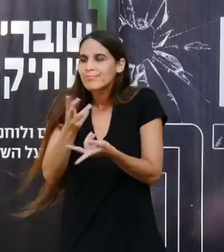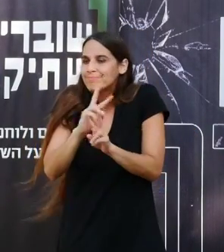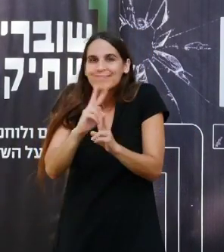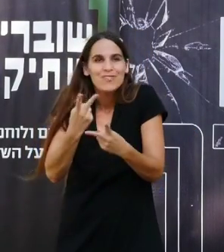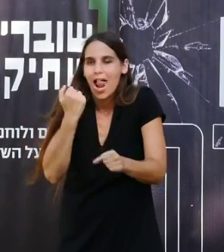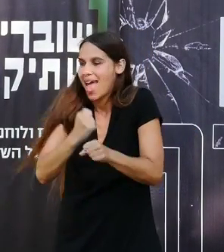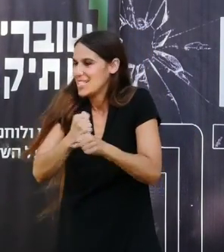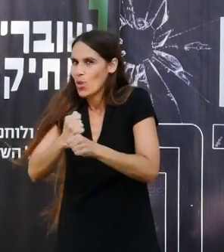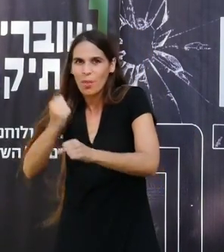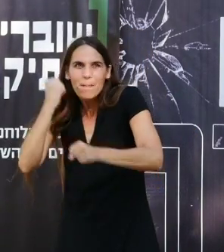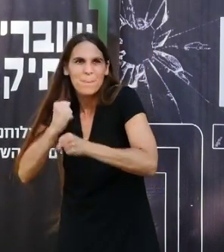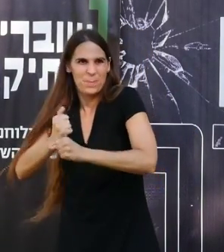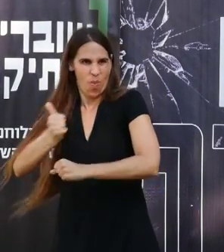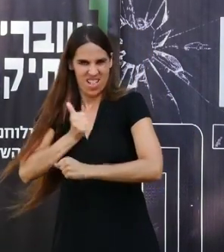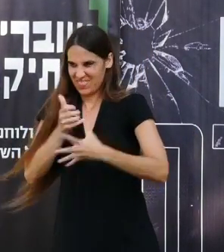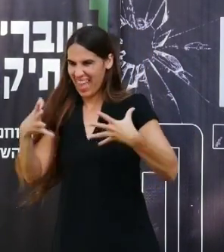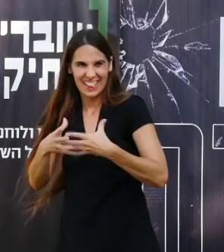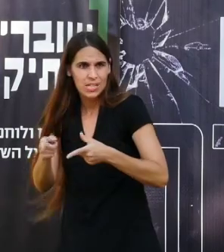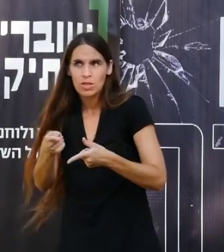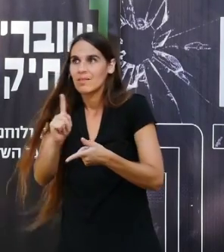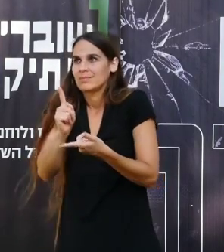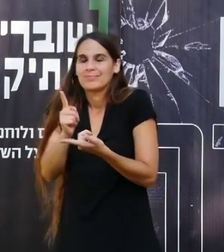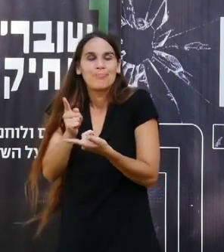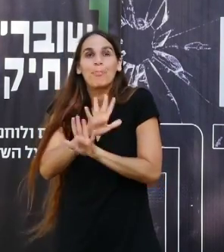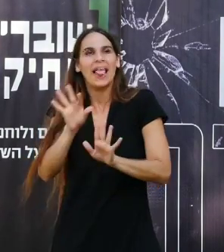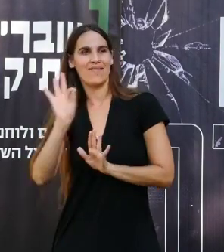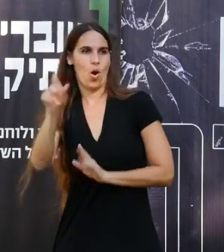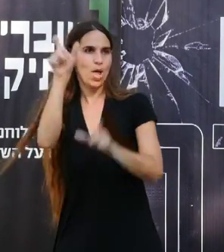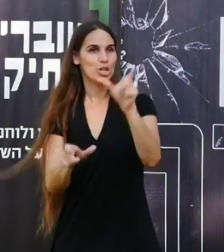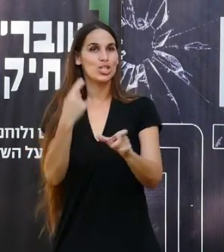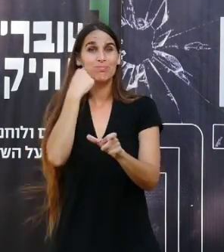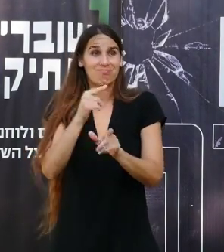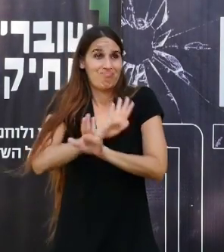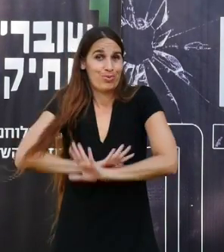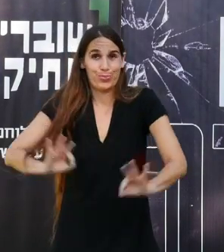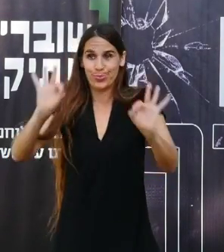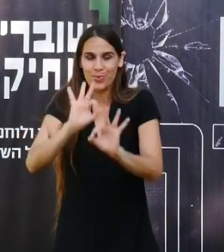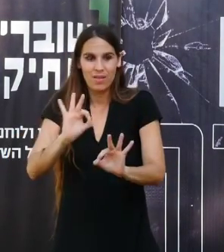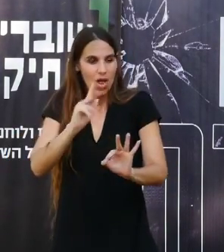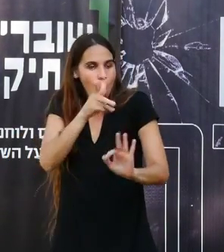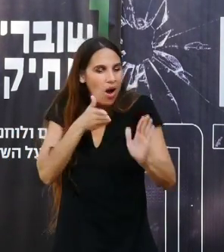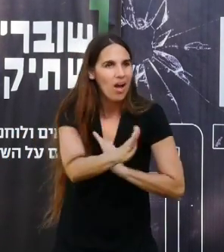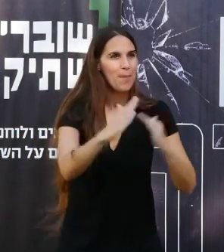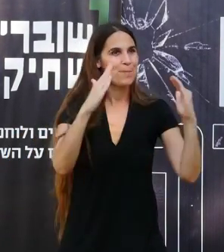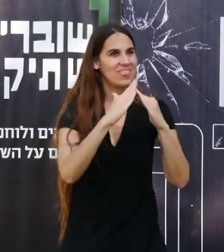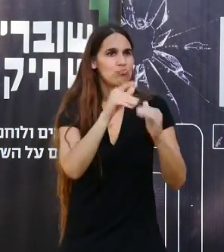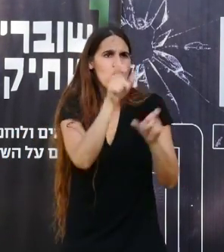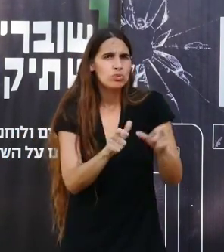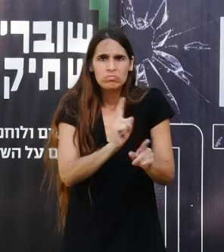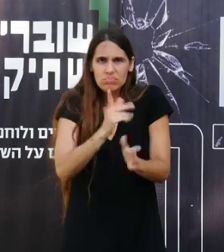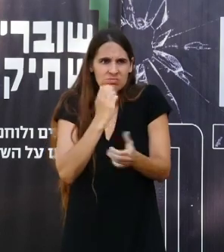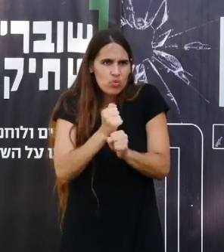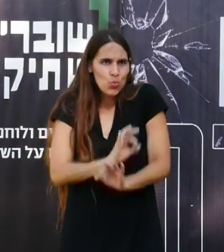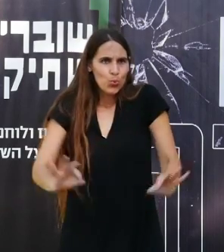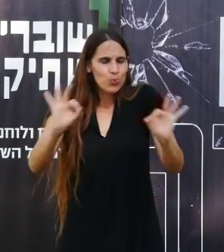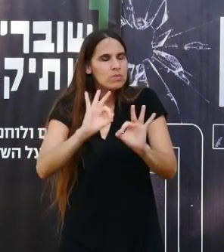מבצע כזה ולא לפגוע באנשים חפים מפשע ולא לסרוק בבתים שלהם זה באמת בלתי